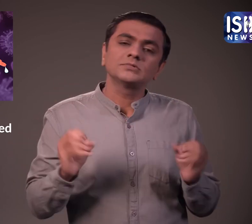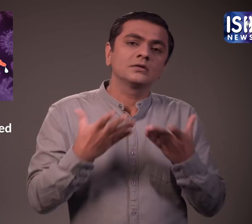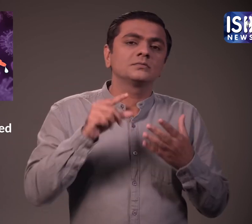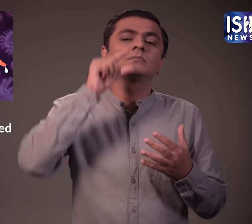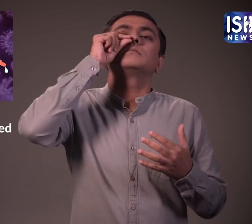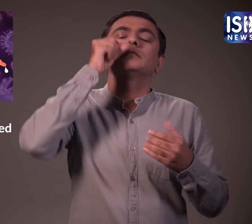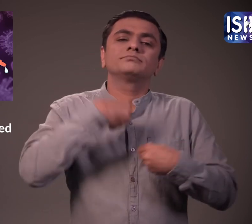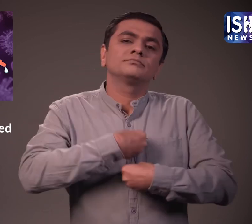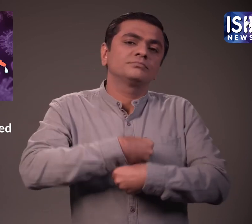जाएगा